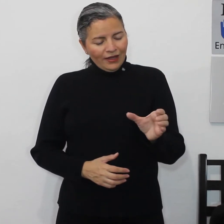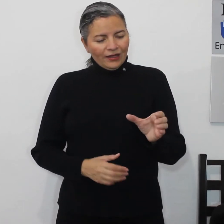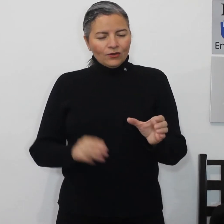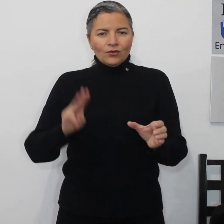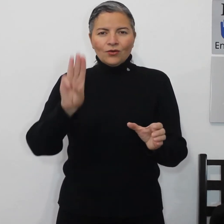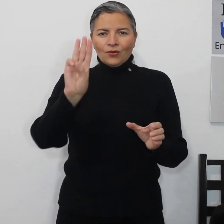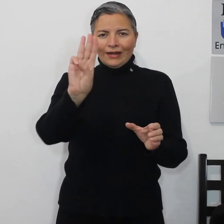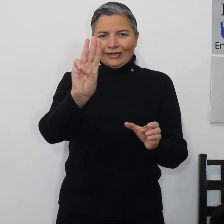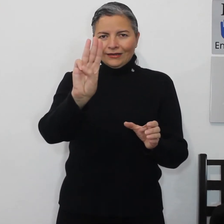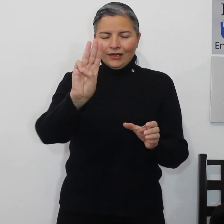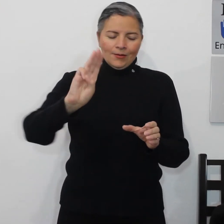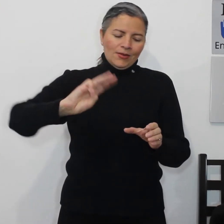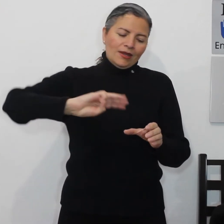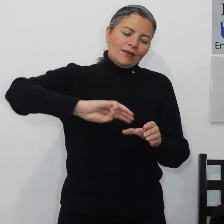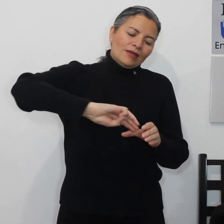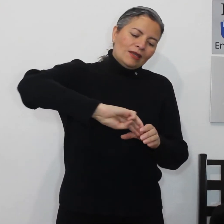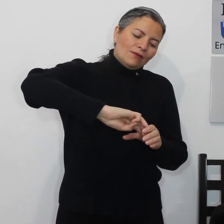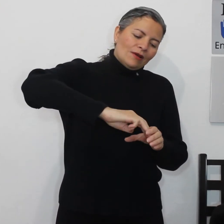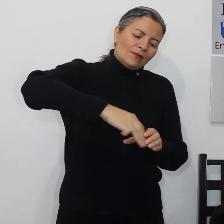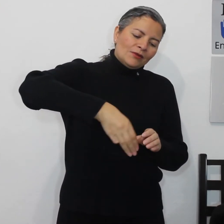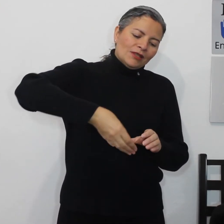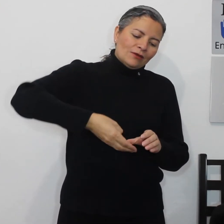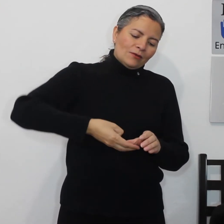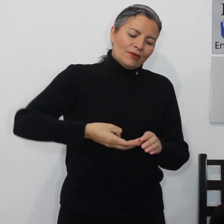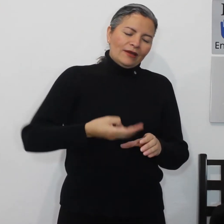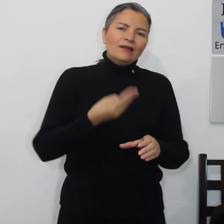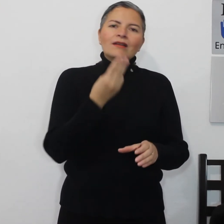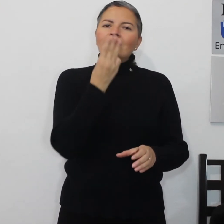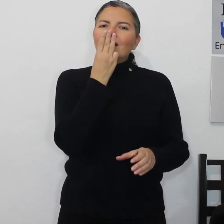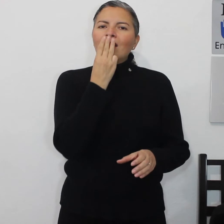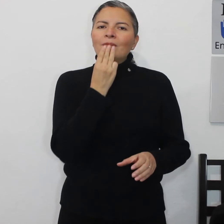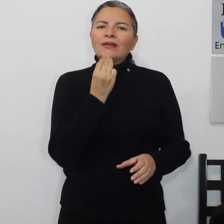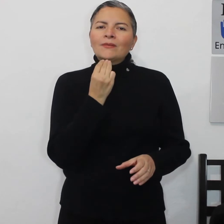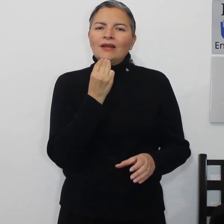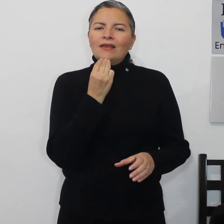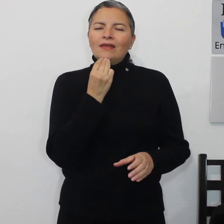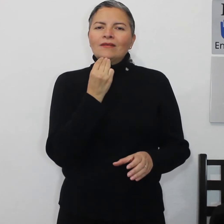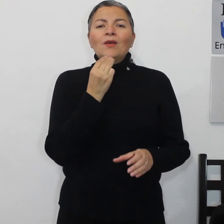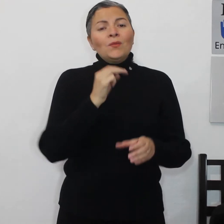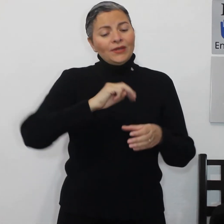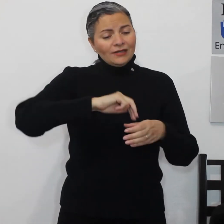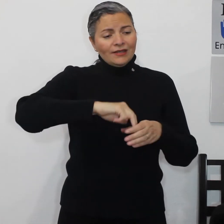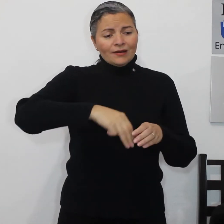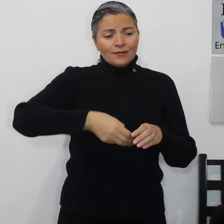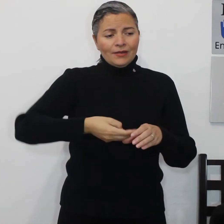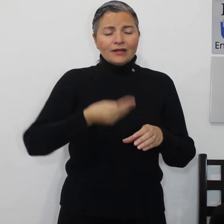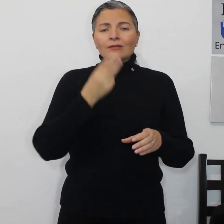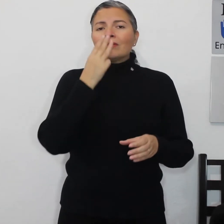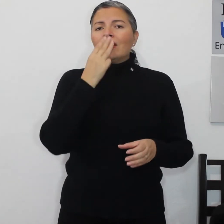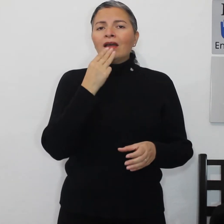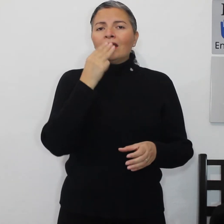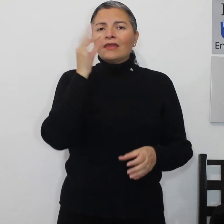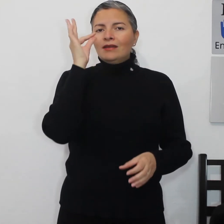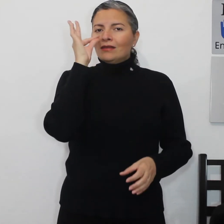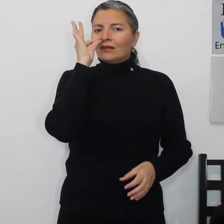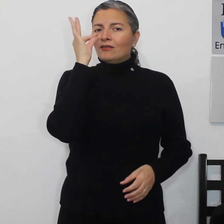tarro con la letra M y vamos a tomar la mermelada puede ser mermelada de